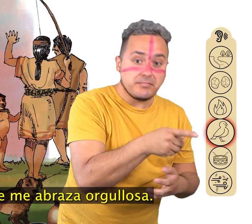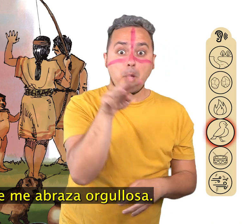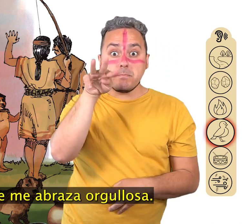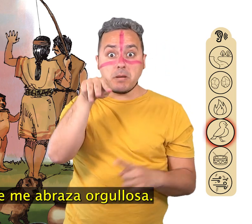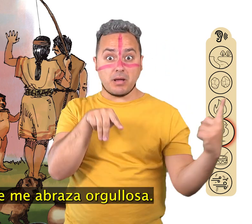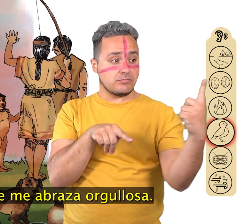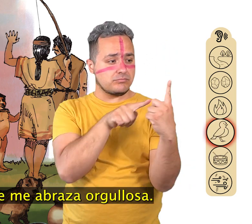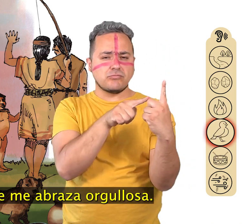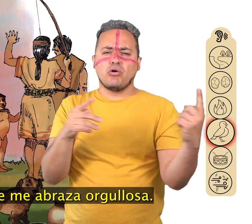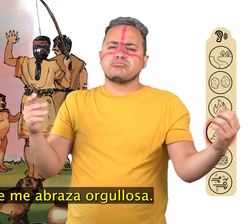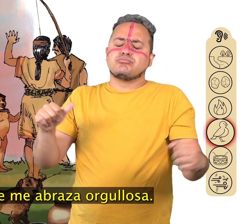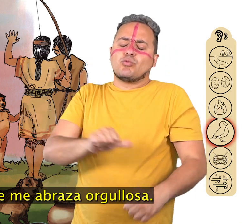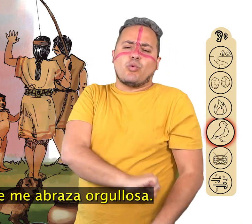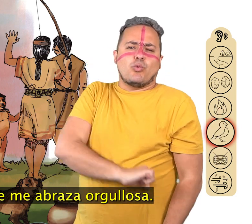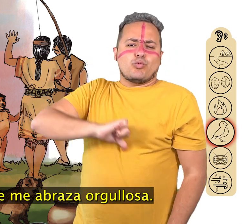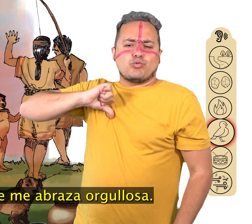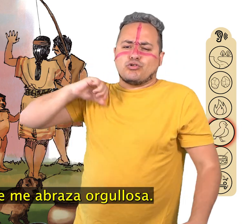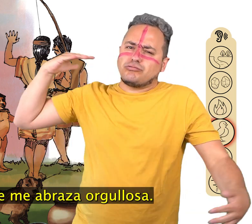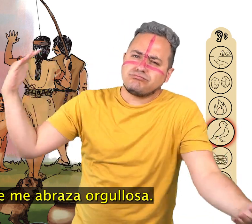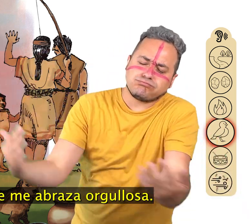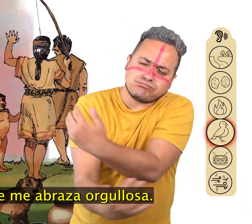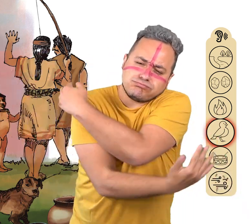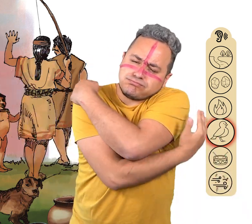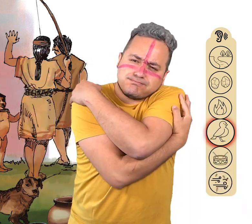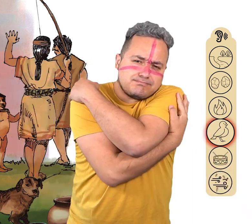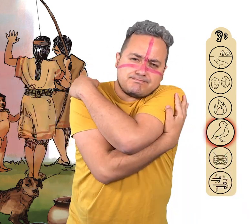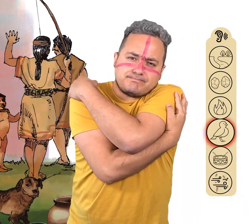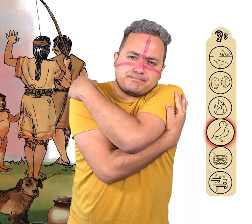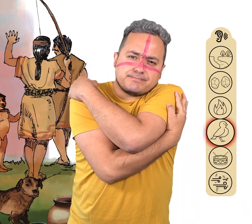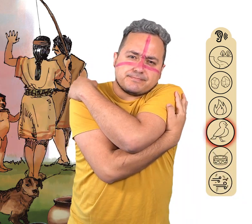Mi madre me abraza orgullosa.